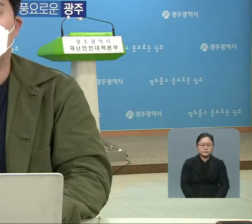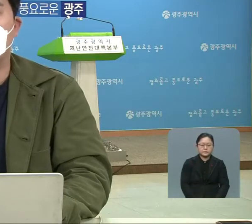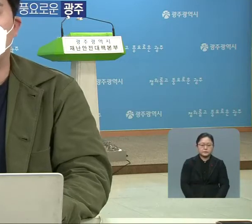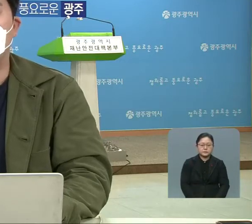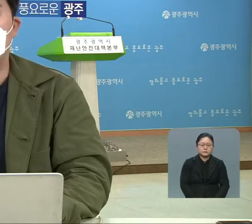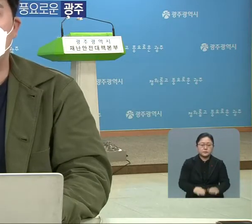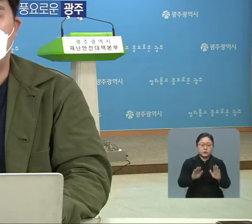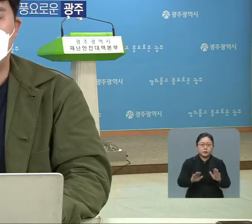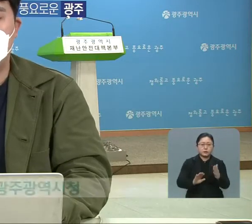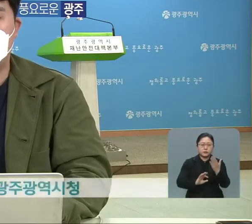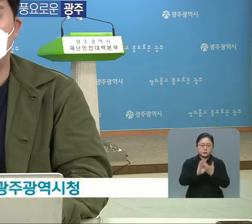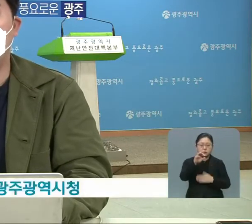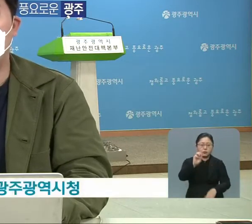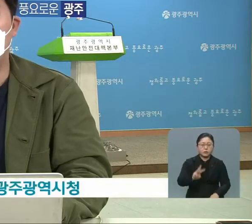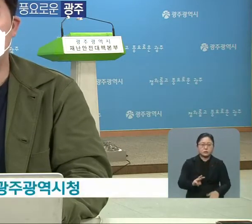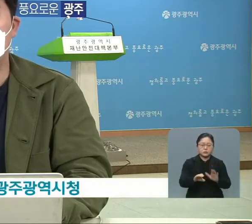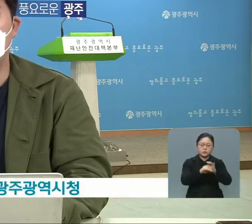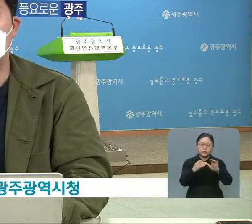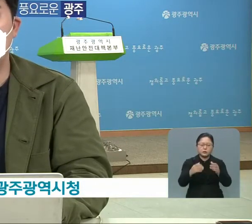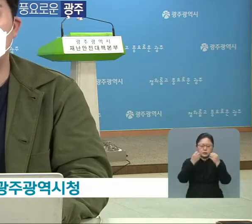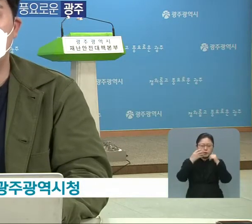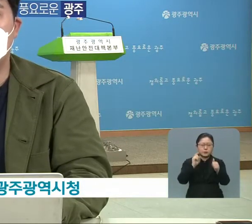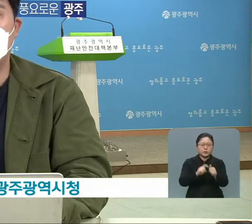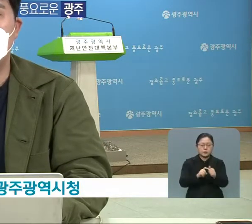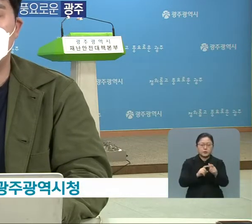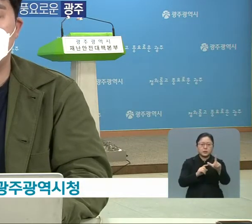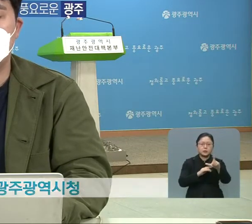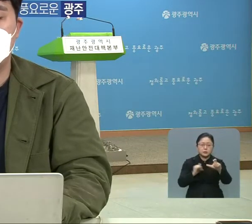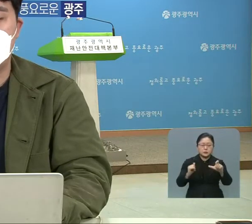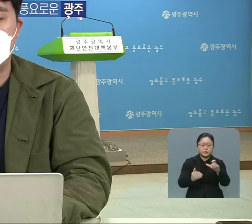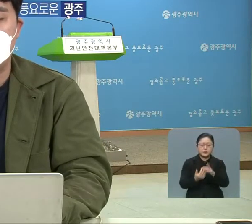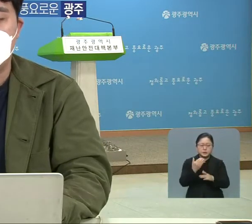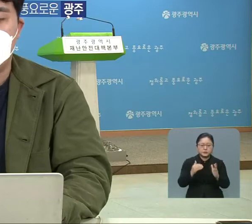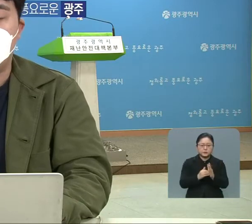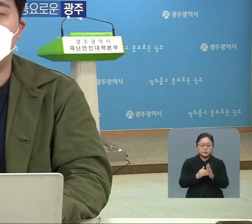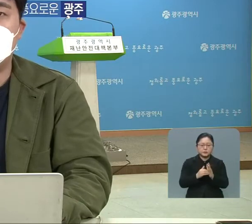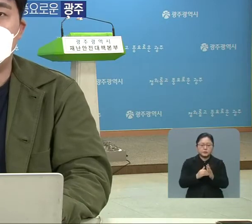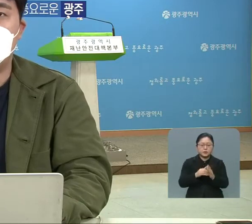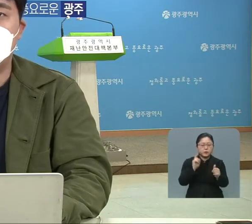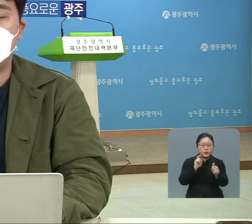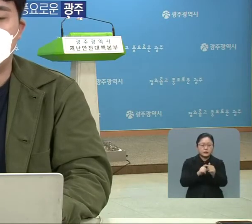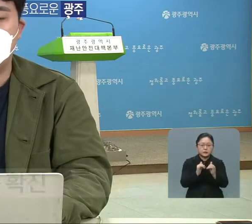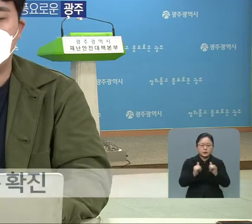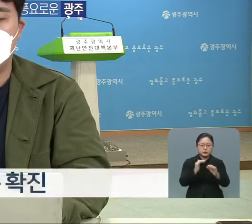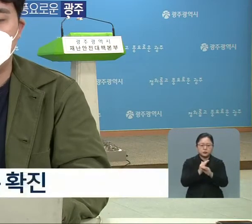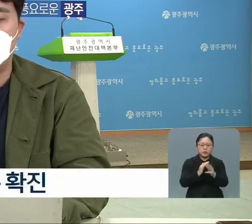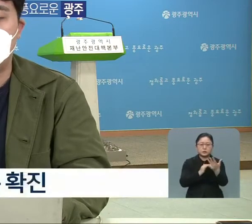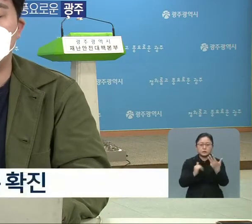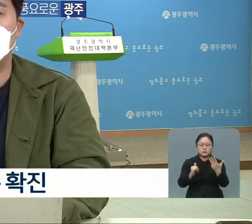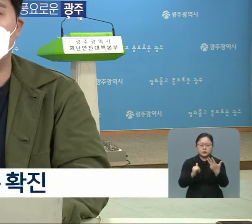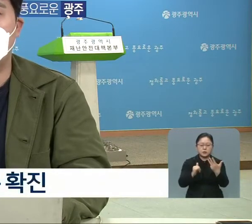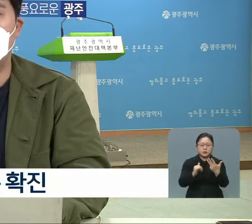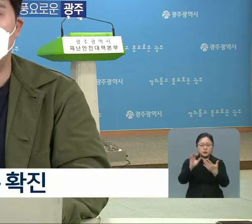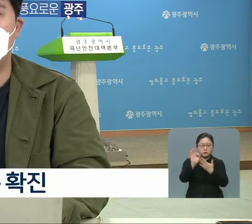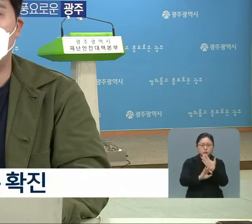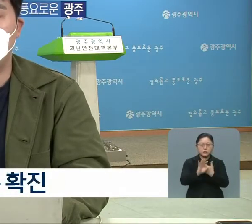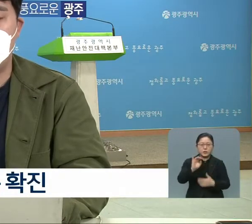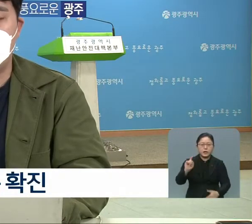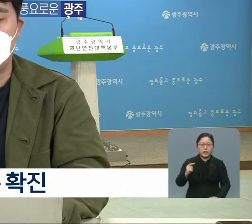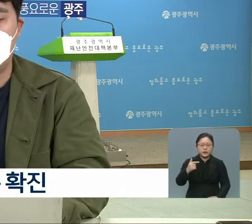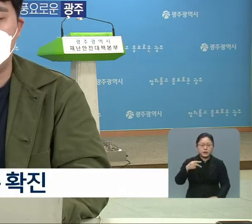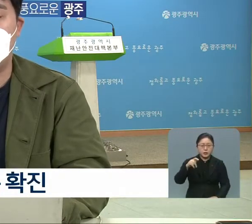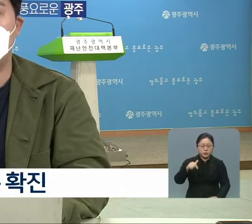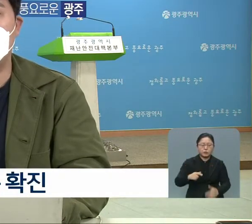오늘 오전 광주에서 코로나19 신규 확진자 15명이 나왔습니다. 확진자 가운데 8명은 광주 서구 안디오